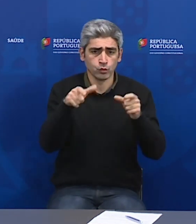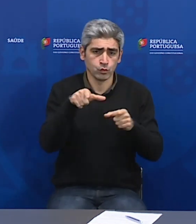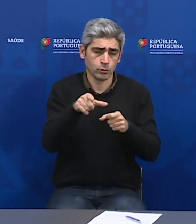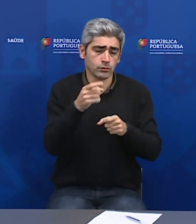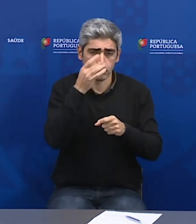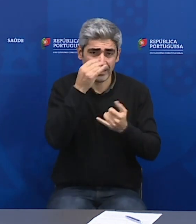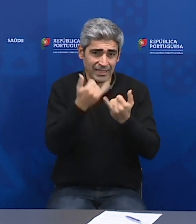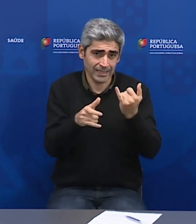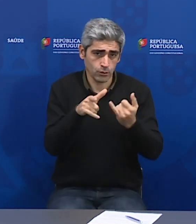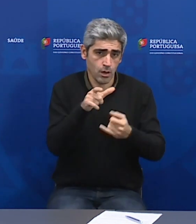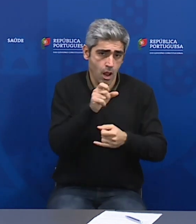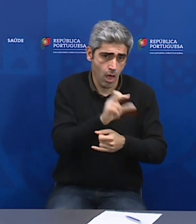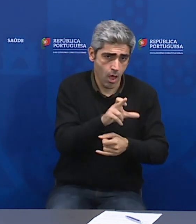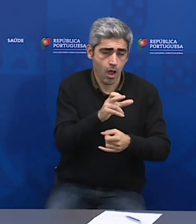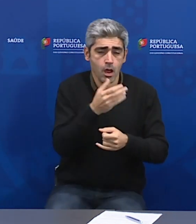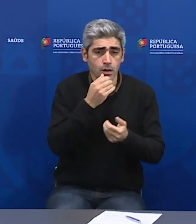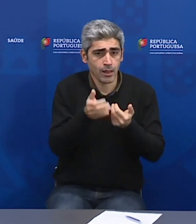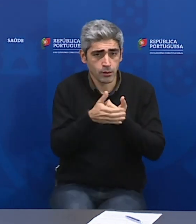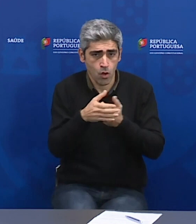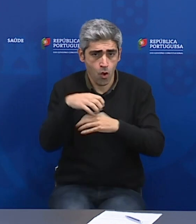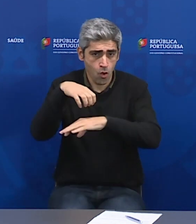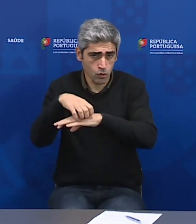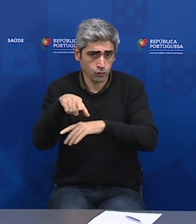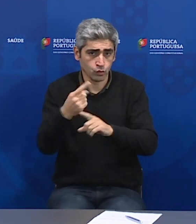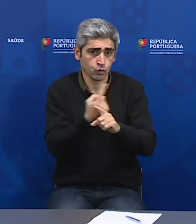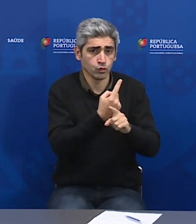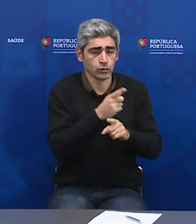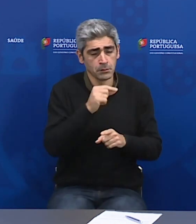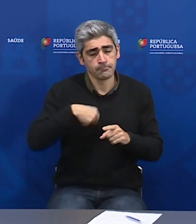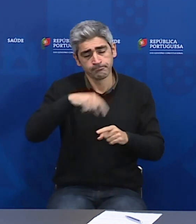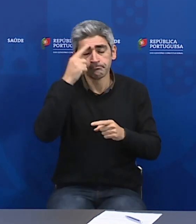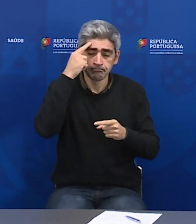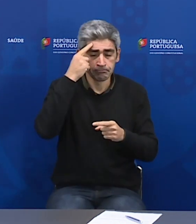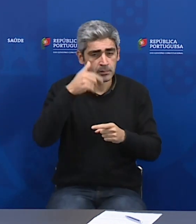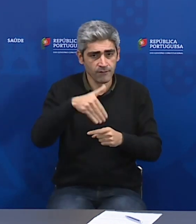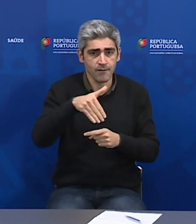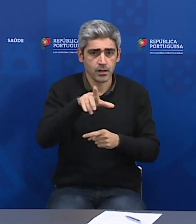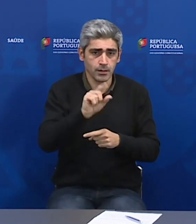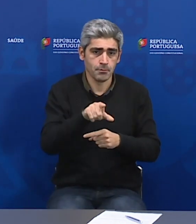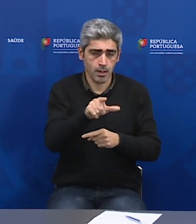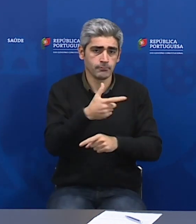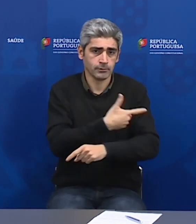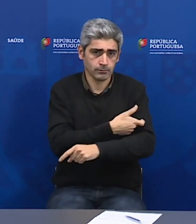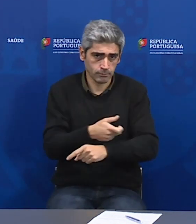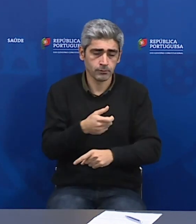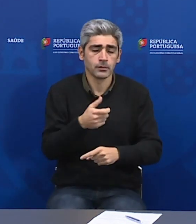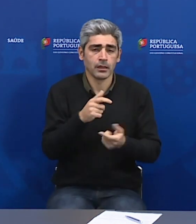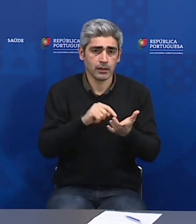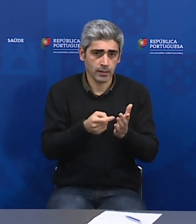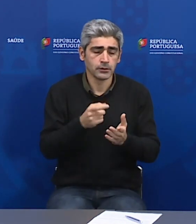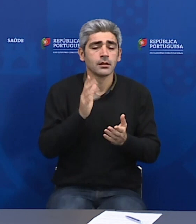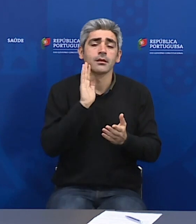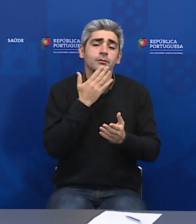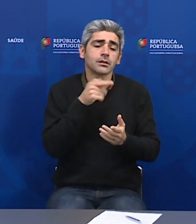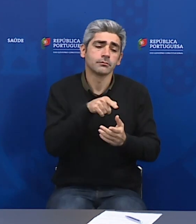vulneráveis, de risco, em lares e em residências de idosos. Estamos também a ponderar essa matéria. É evidente que tudo isto terá que ser feito de